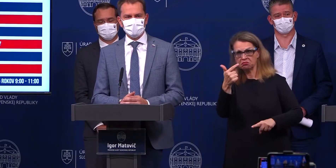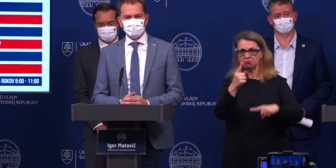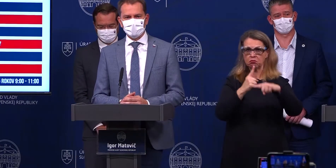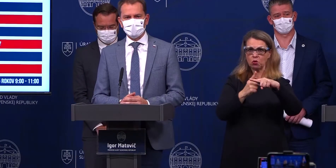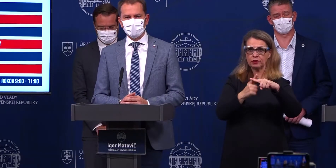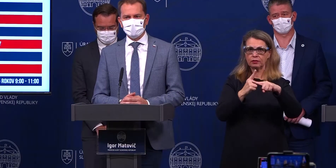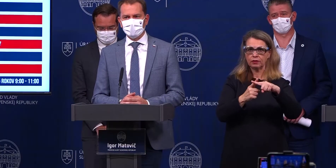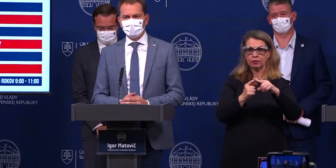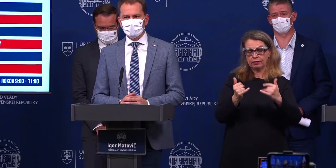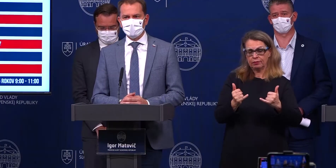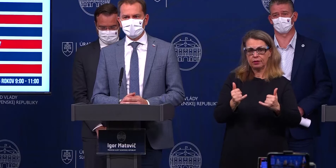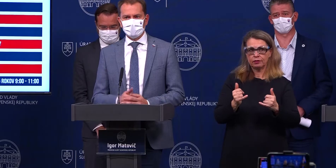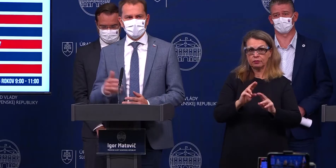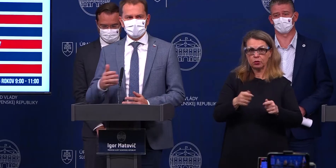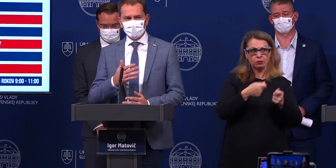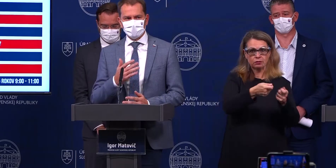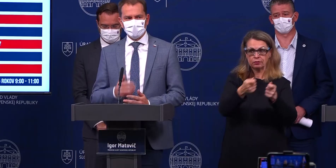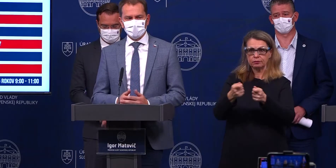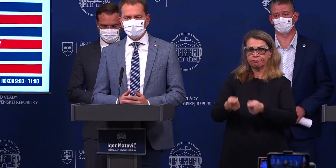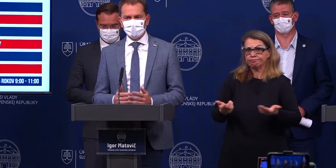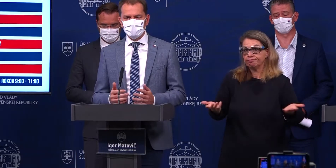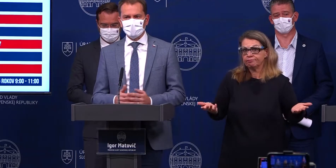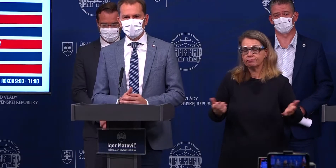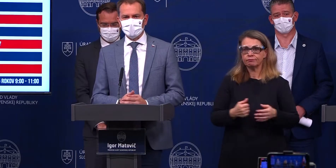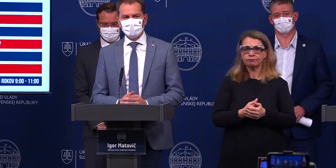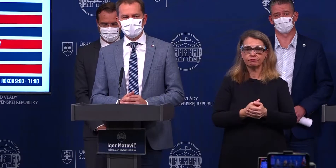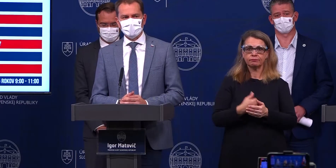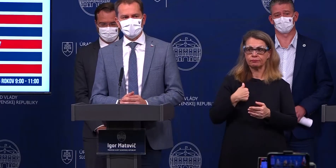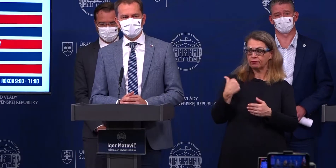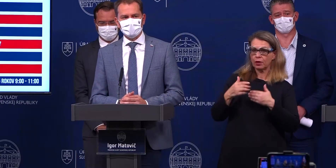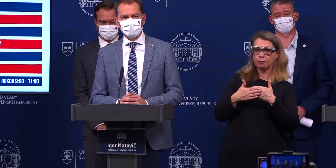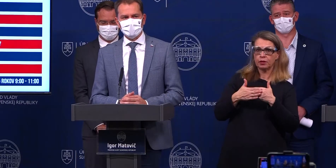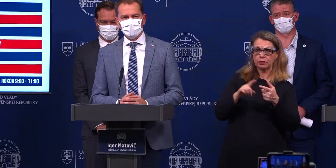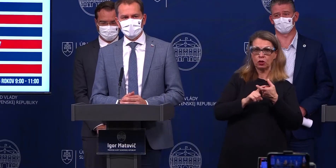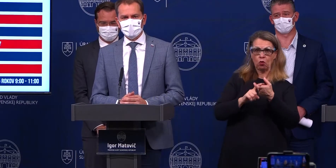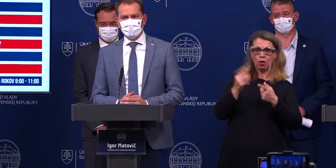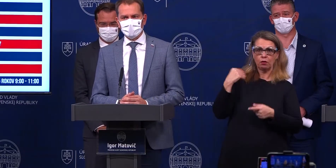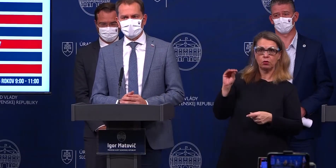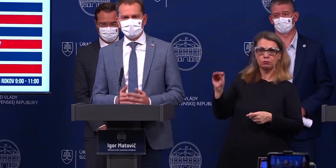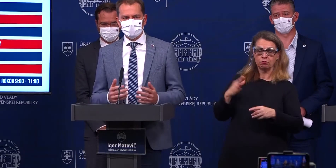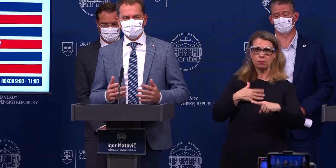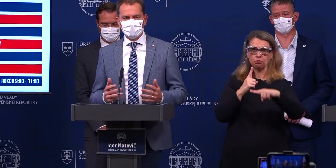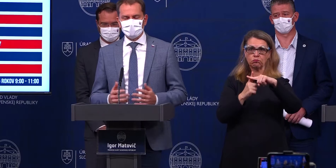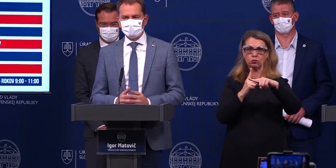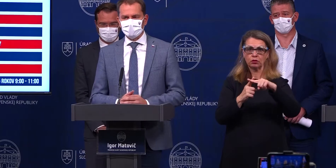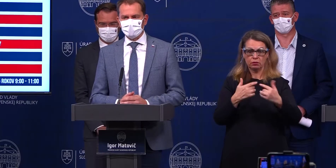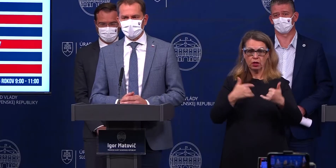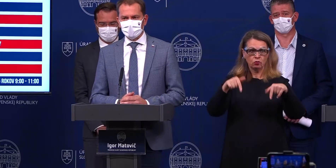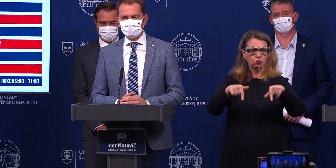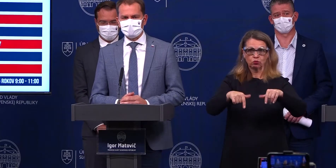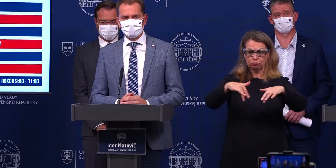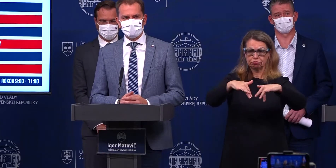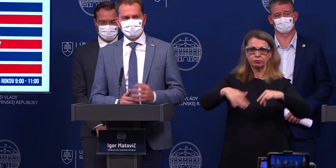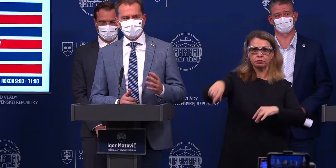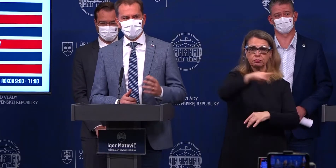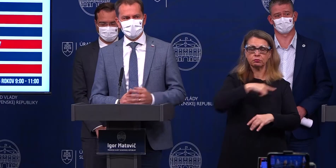pozitívny momentálne. Mne pred chvíľkou blízky kolega hovoril, že je pozitívny. Je to jednoducho tu. Je to pri